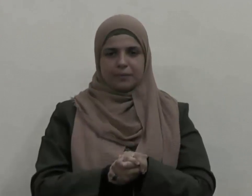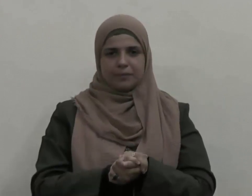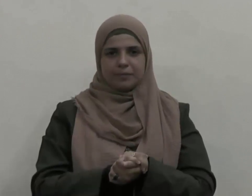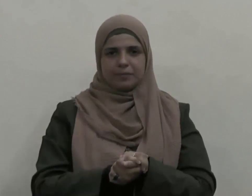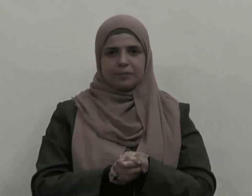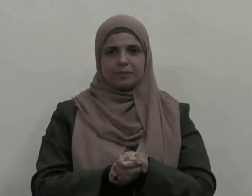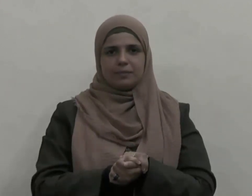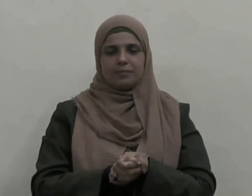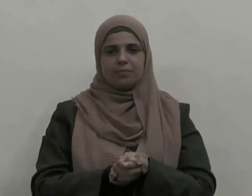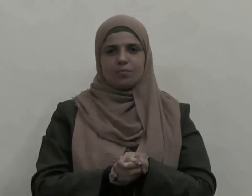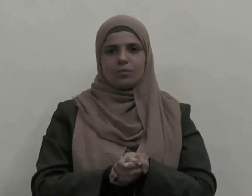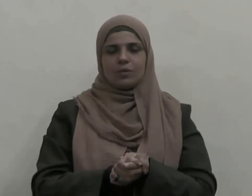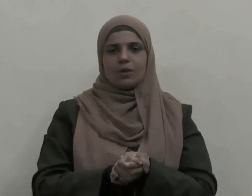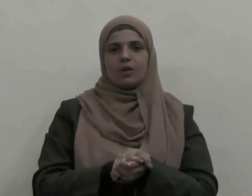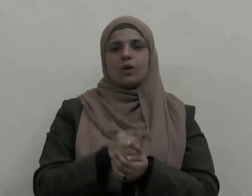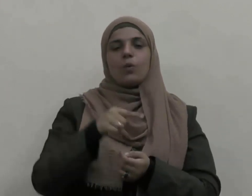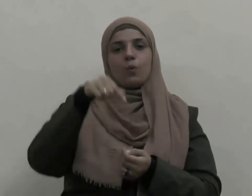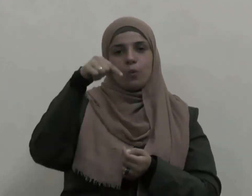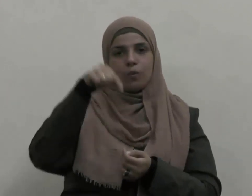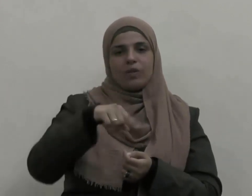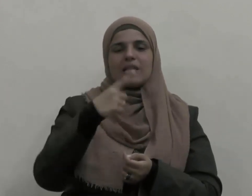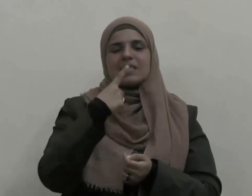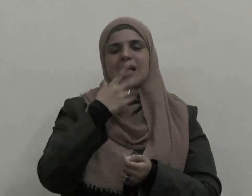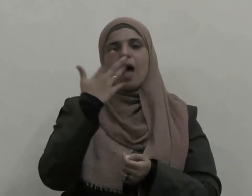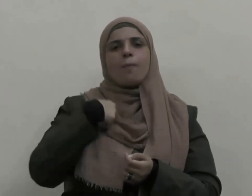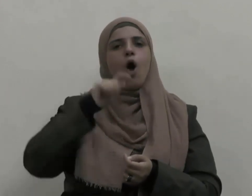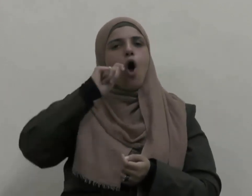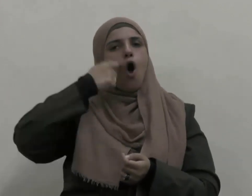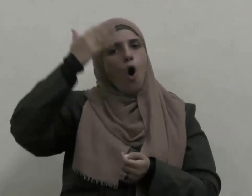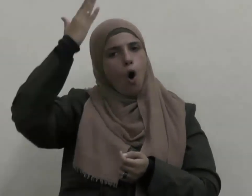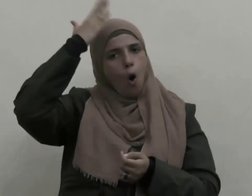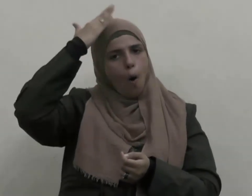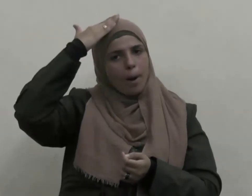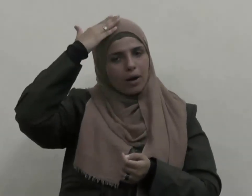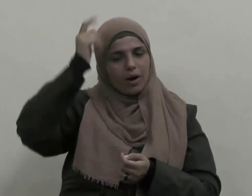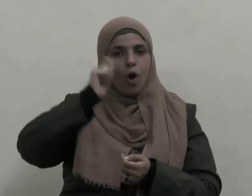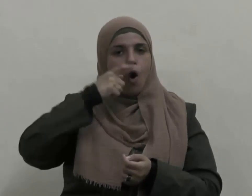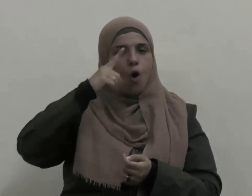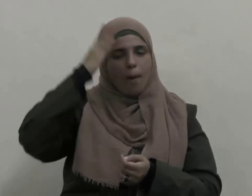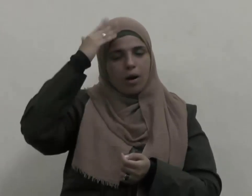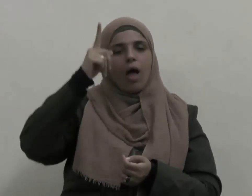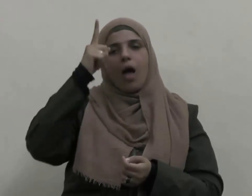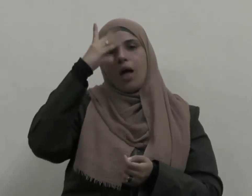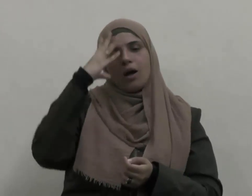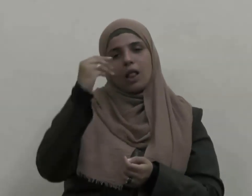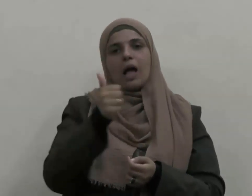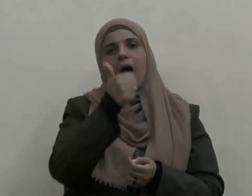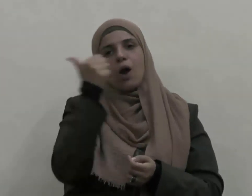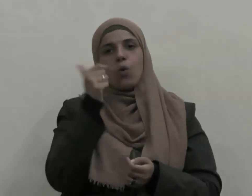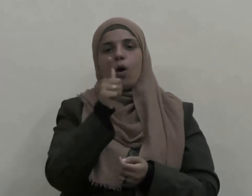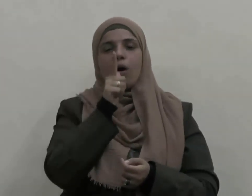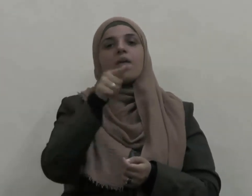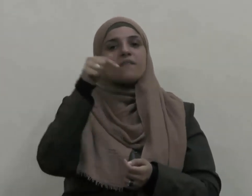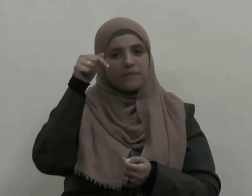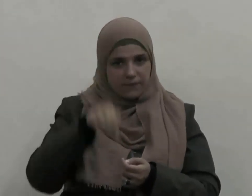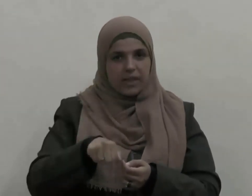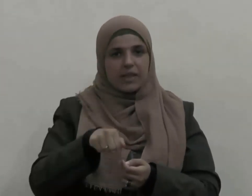سيدنا عمر بن الخطاب رضي الله عنه حينما ضاق المسجد الحرام على